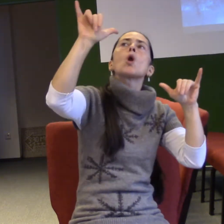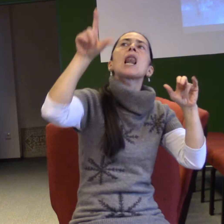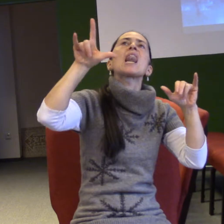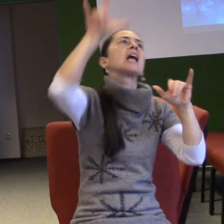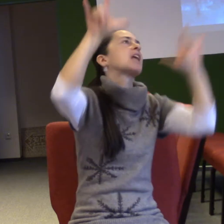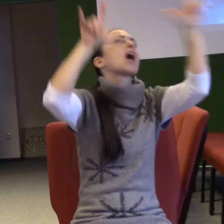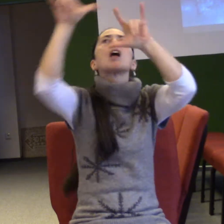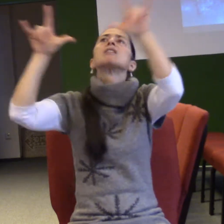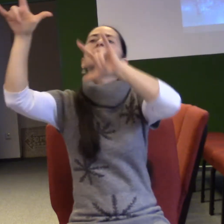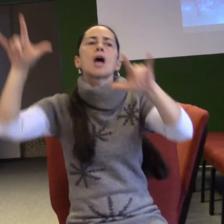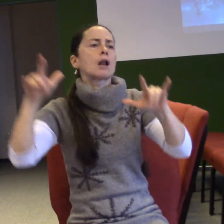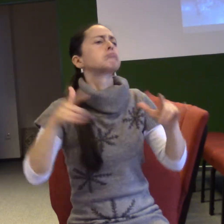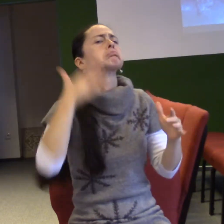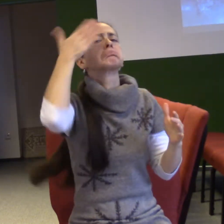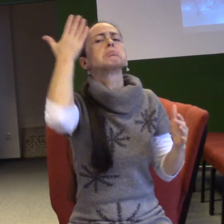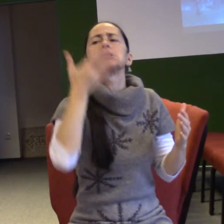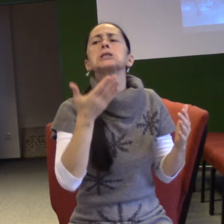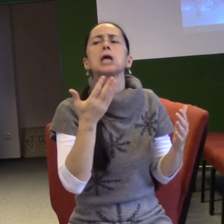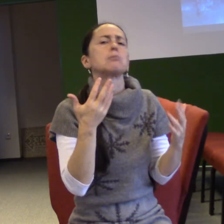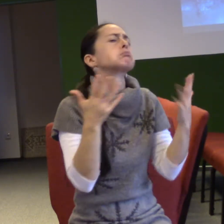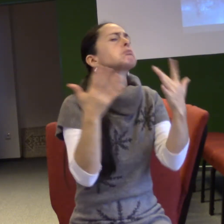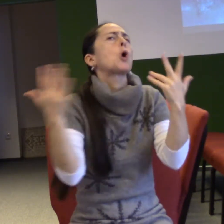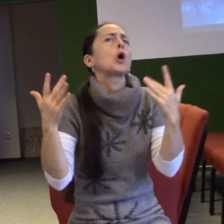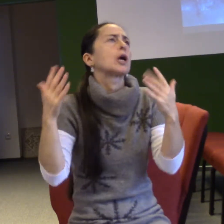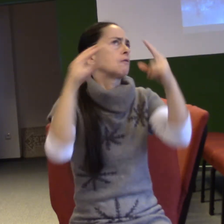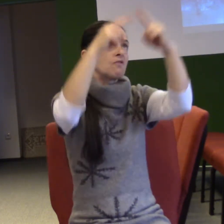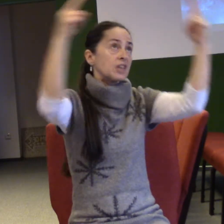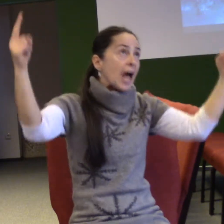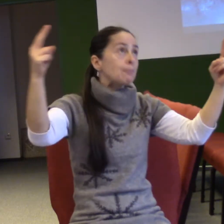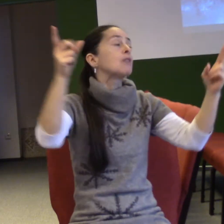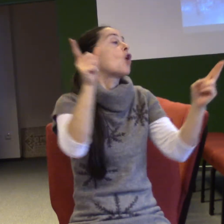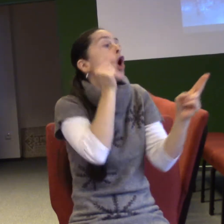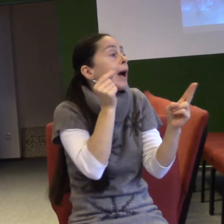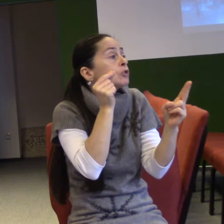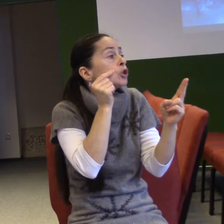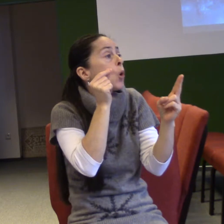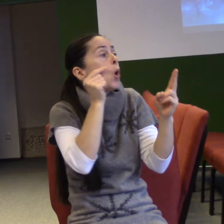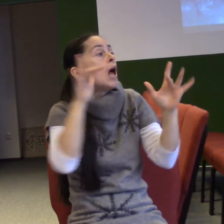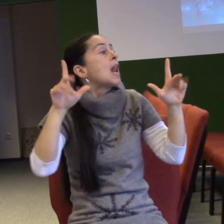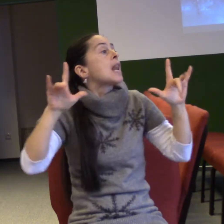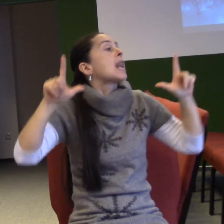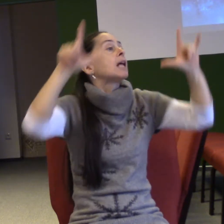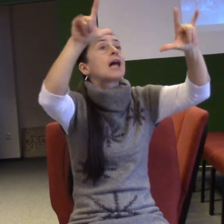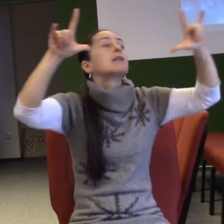Kolik si myslíte, že v jednom okamžiku je ve vzduchu letadel? Tento okaz, kolik je nad našimi hlavami po celém světě na jednou letadel?